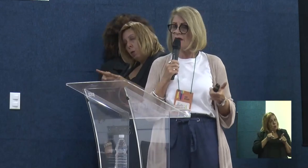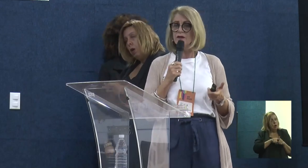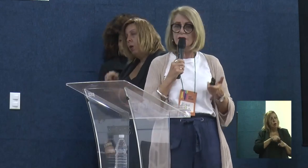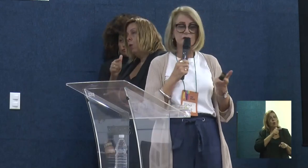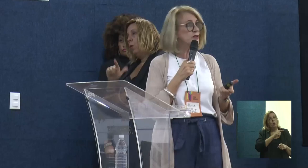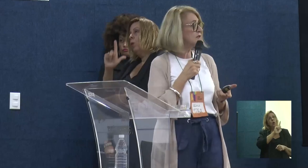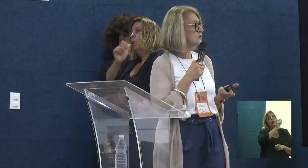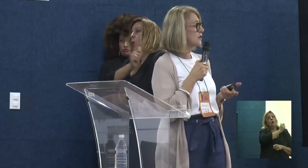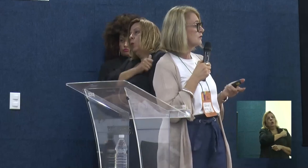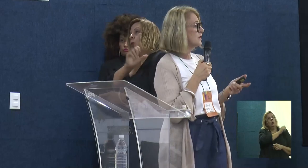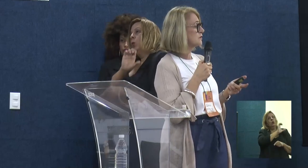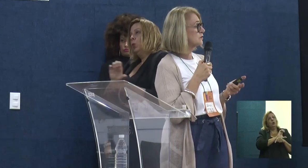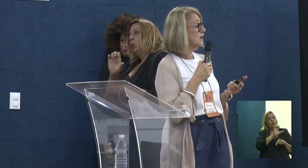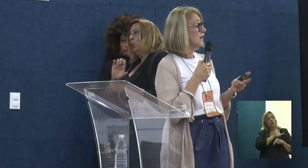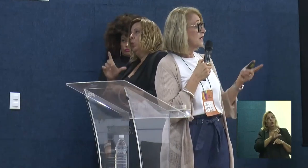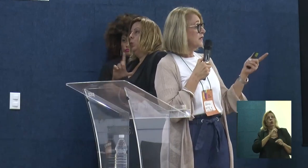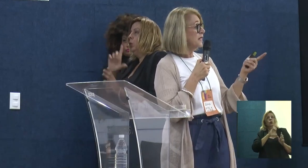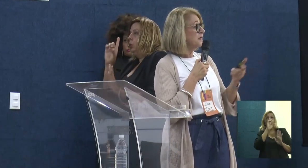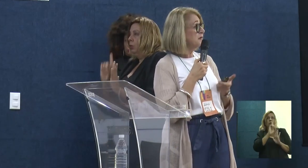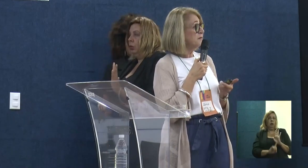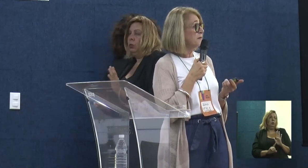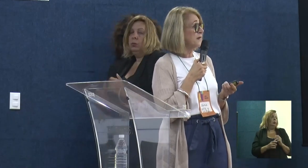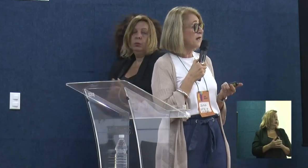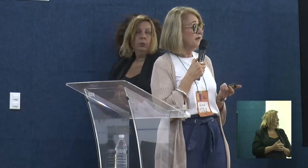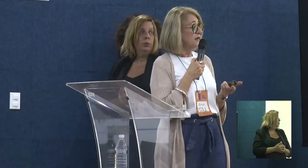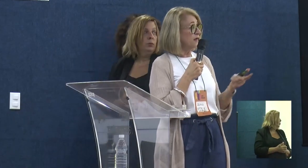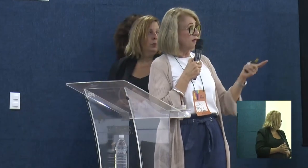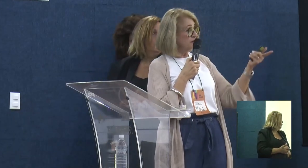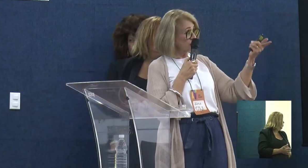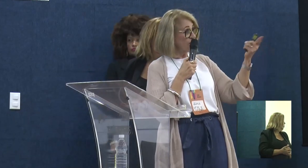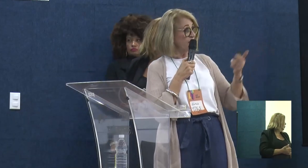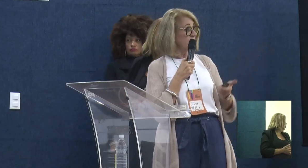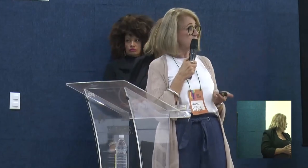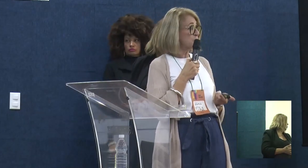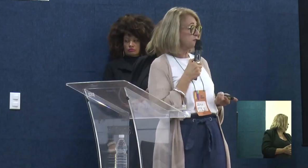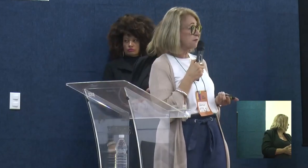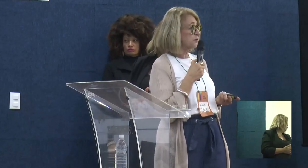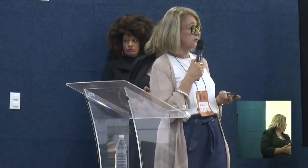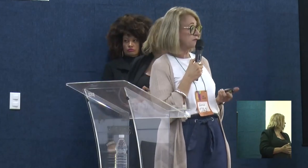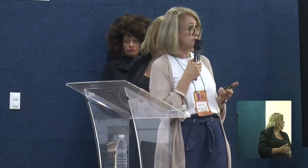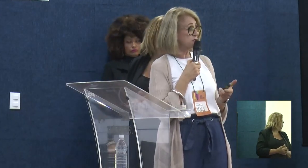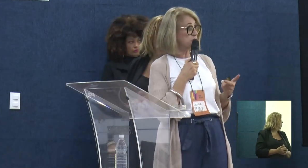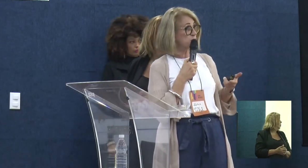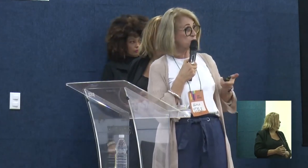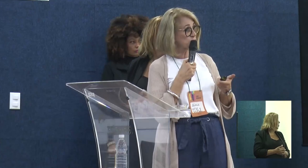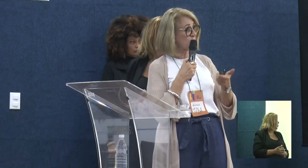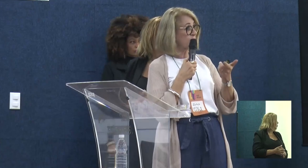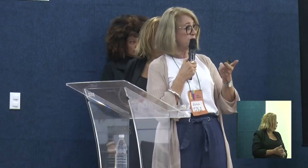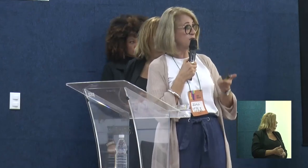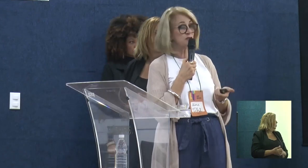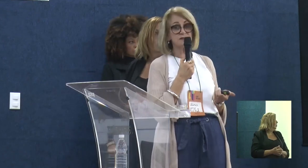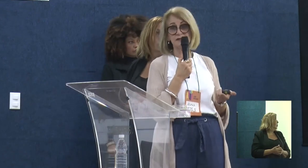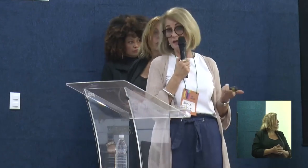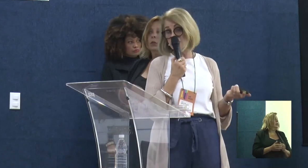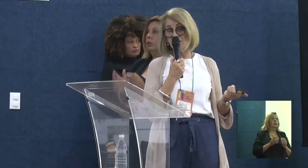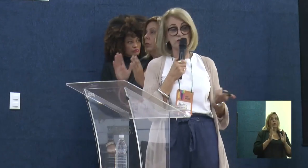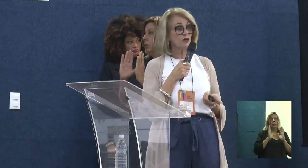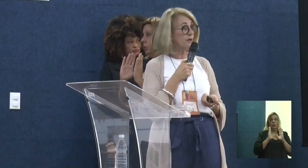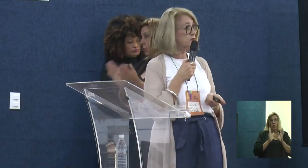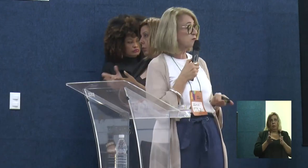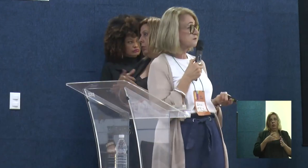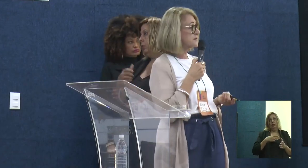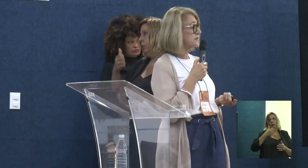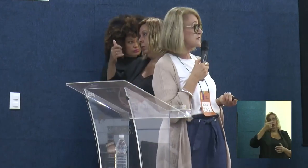A gente tem que entender que a gente tem direito a isso. E aí, já falei sobre essa importância da gente continuar com a ideia de